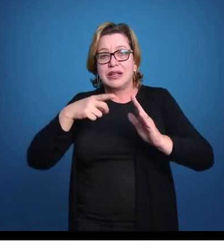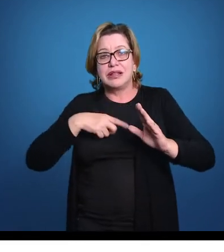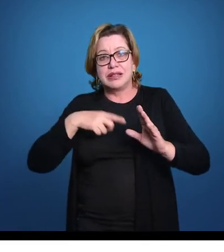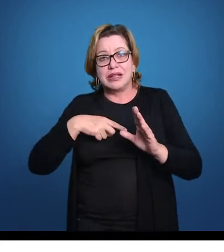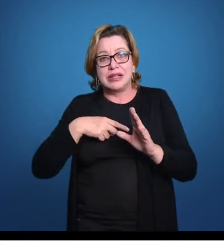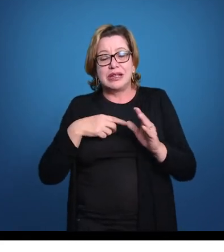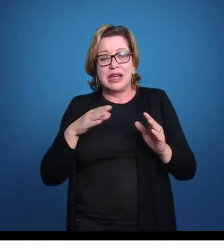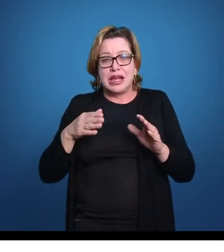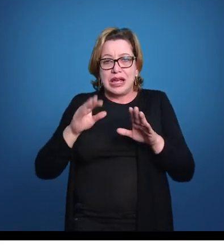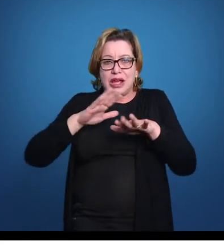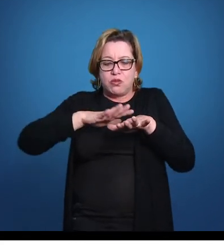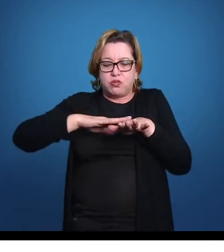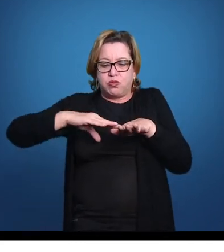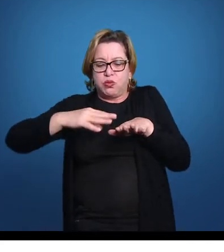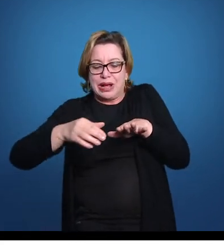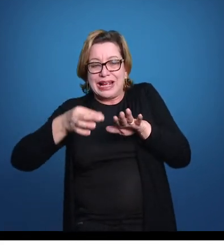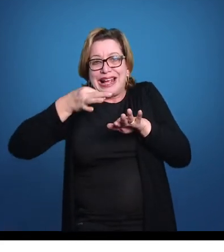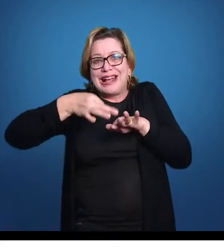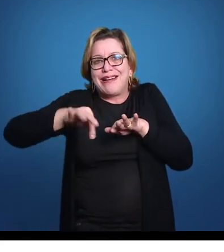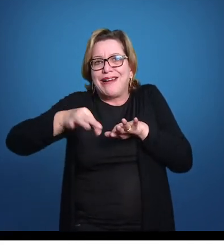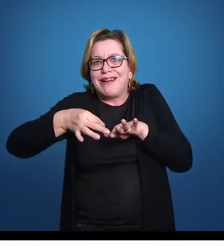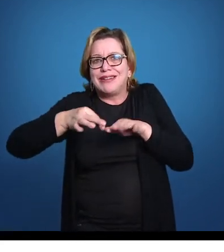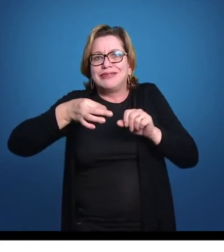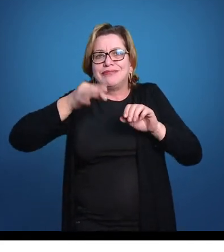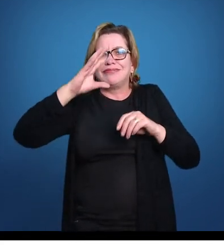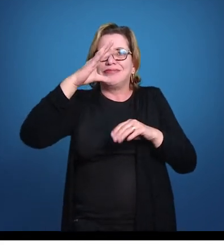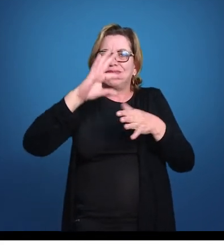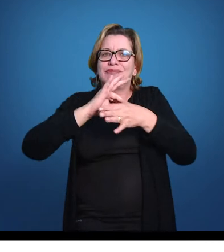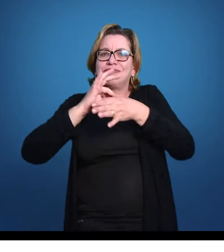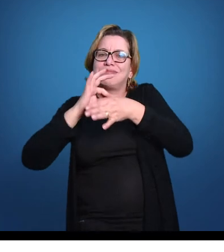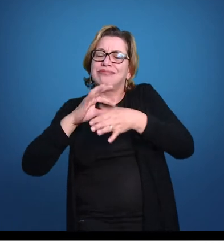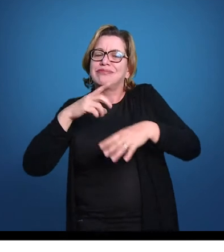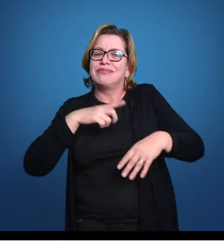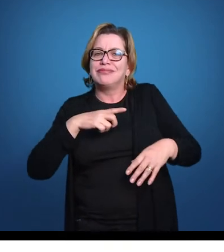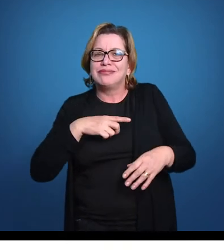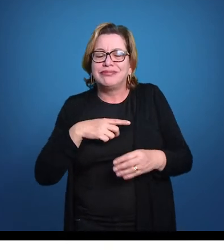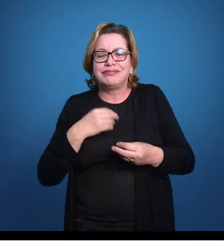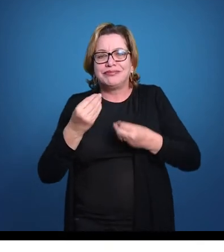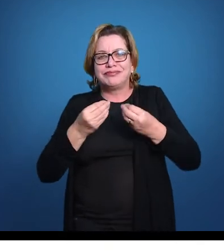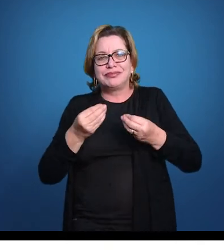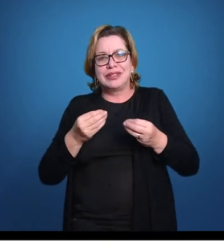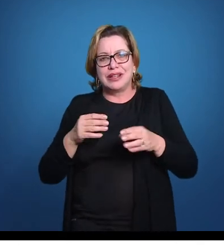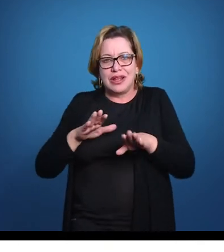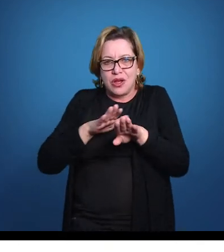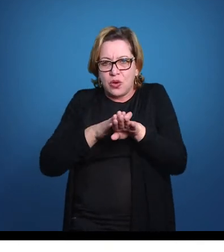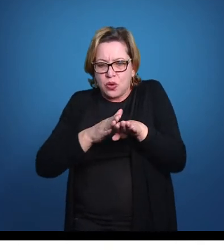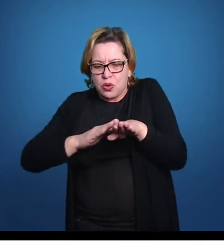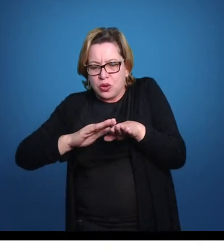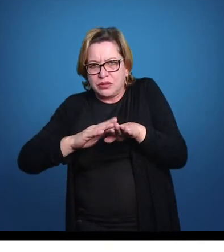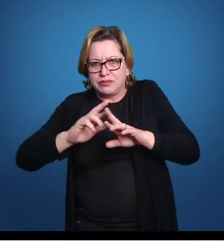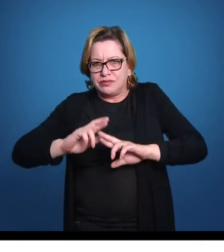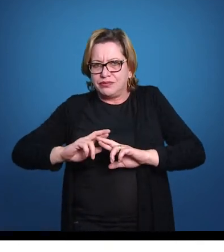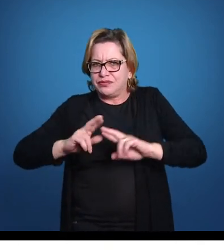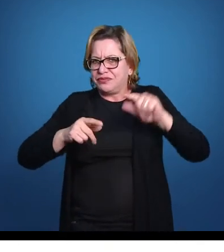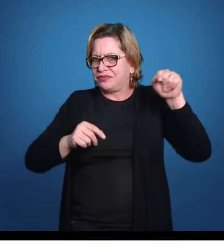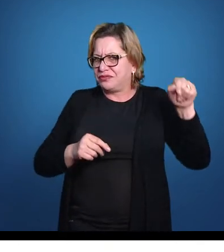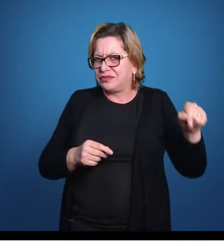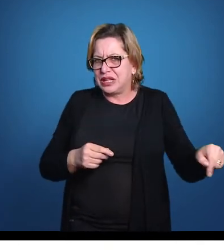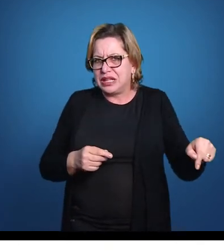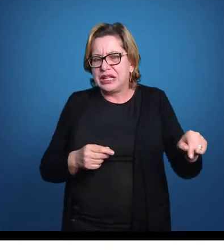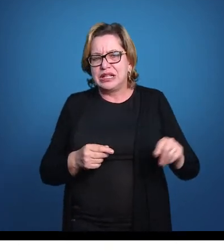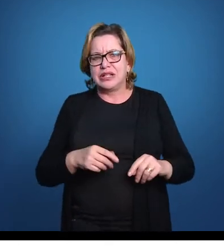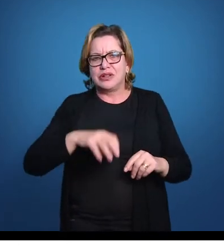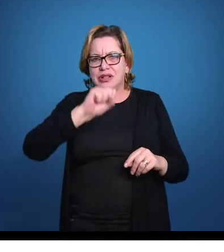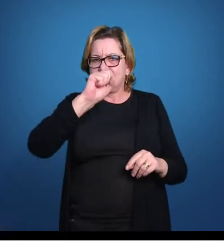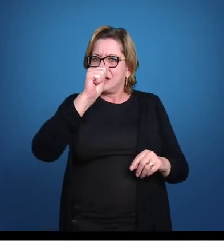ou nadadeiras carnosas. Como é que é essa nadadeira, professor? Essa nadadeira, diferente da do Zactinopterige, a nadadeira